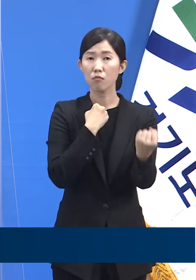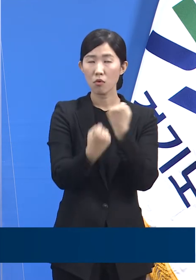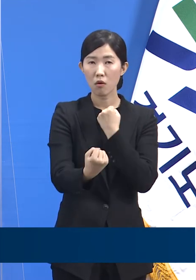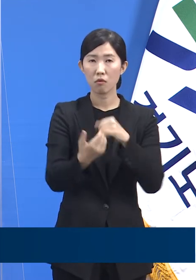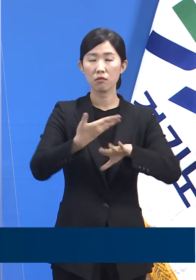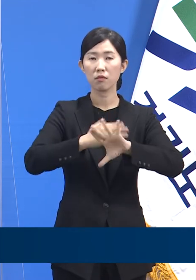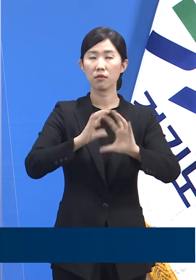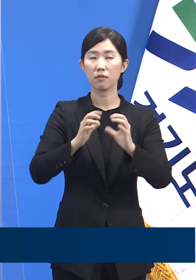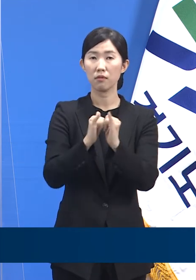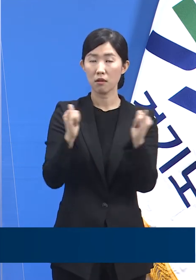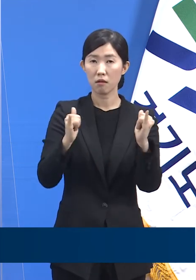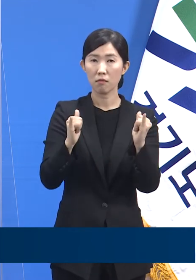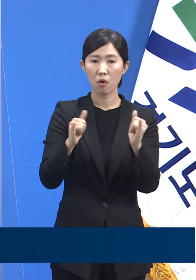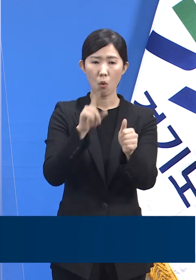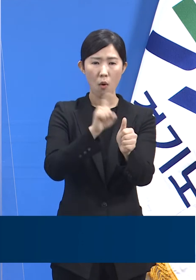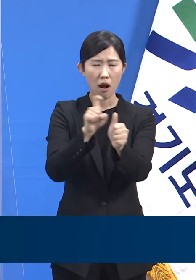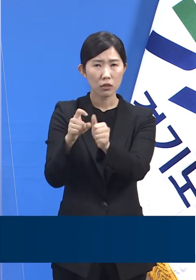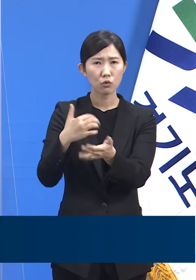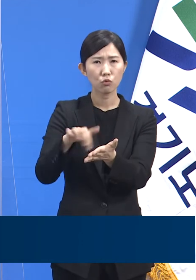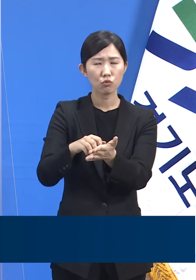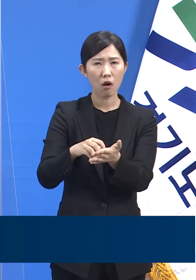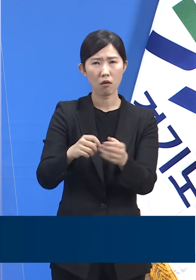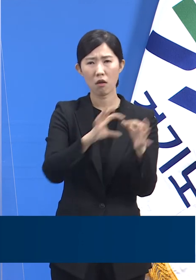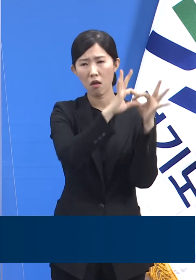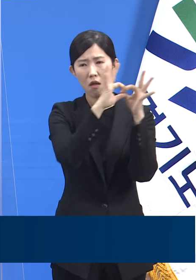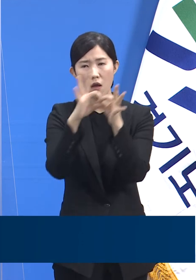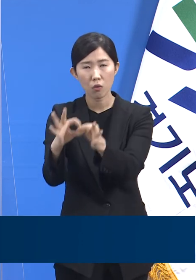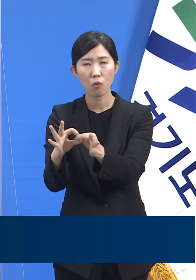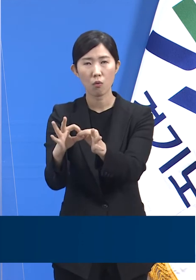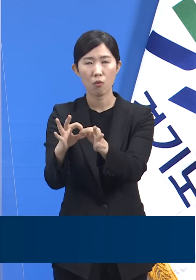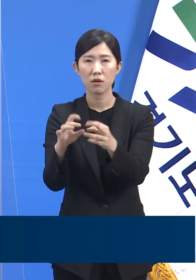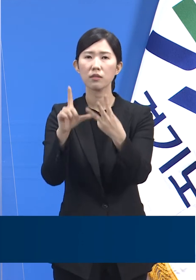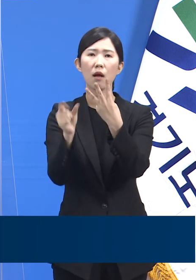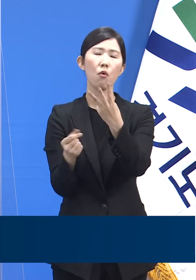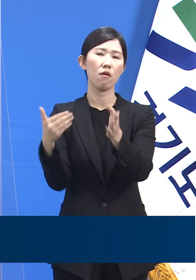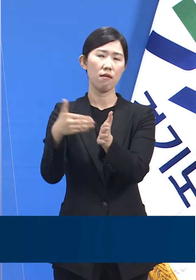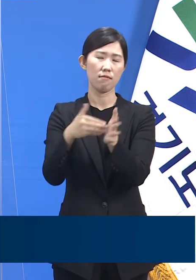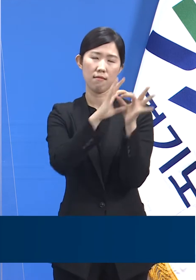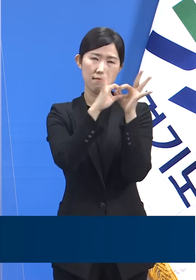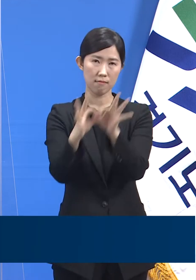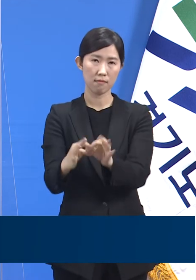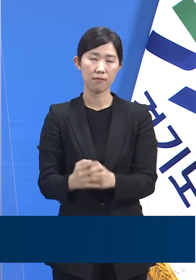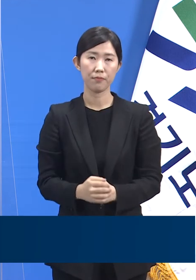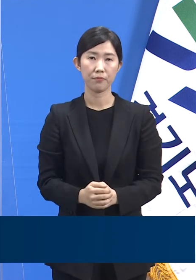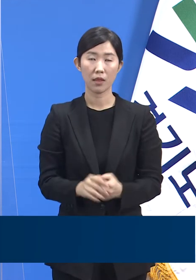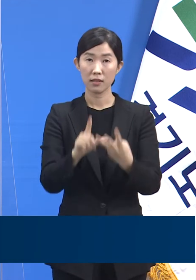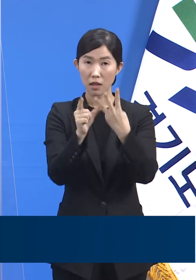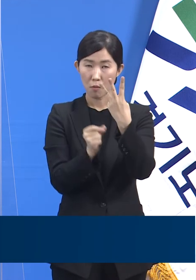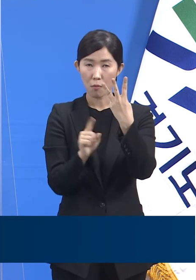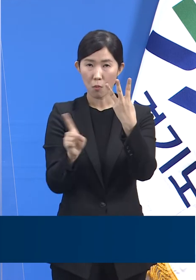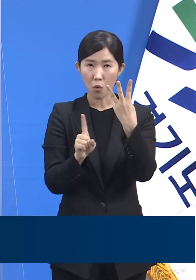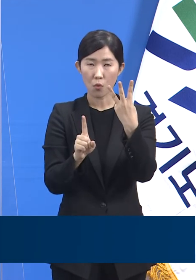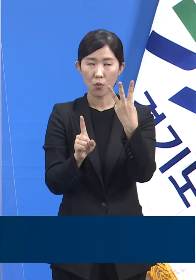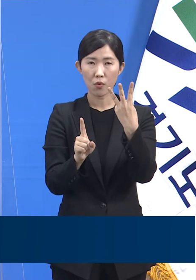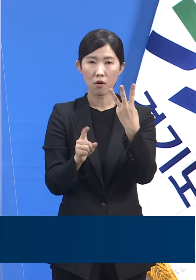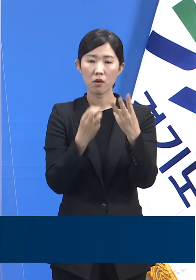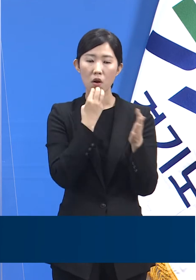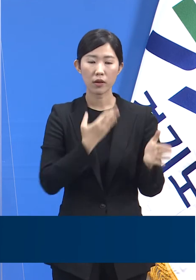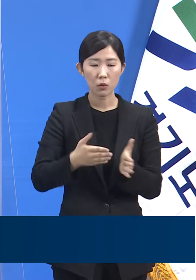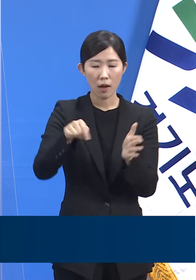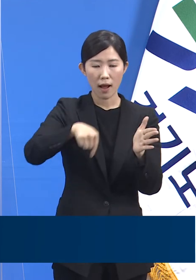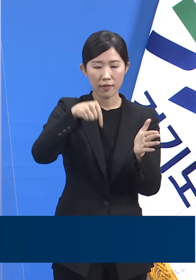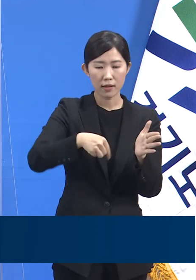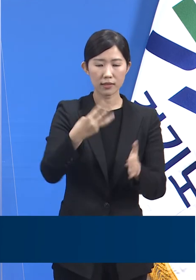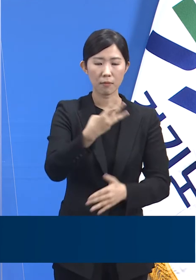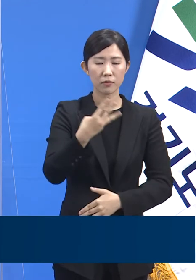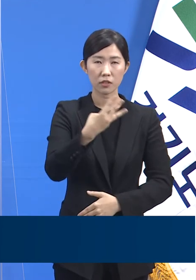3월까지도 이어졌습니다. 3월은 23일 0시 기준 도내 3,715명 확진자